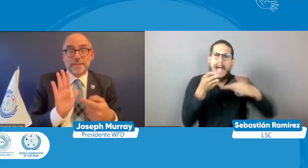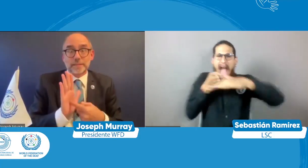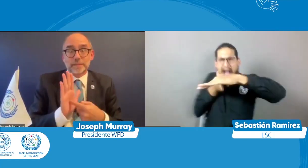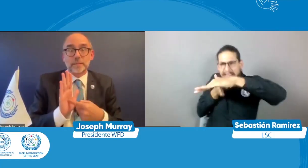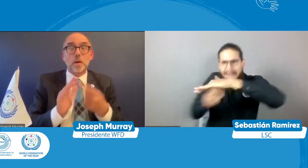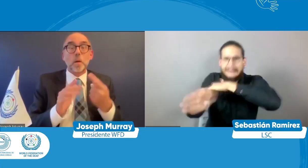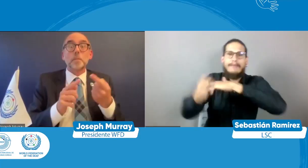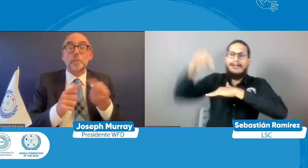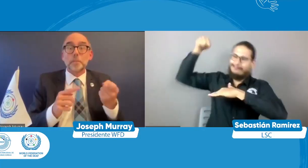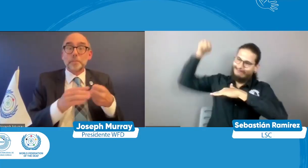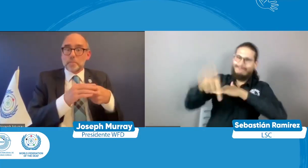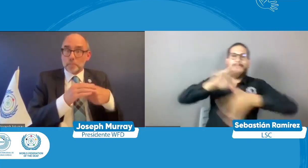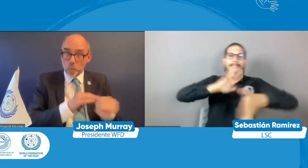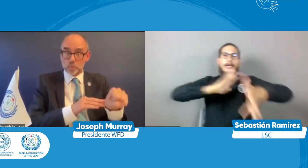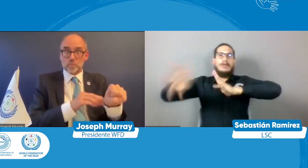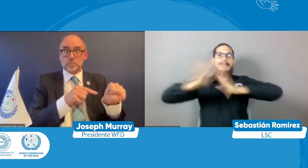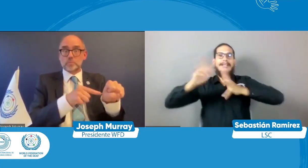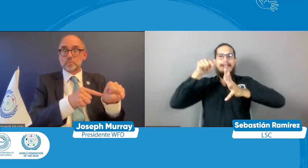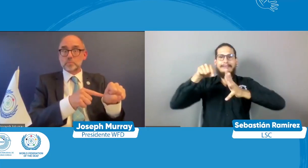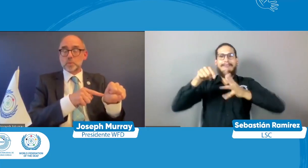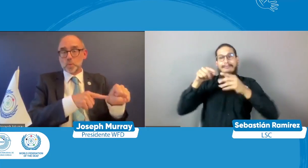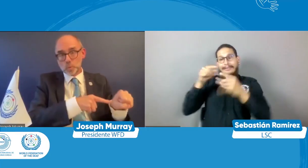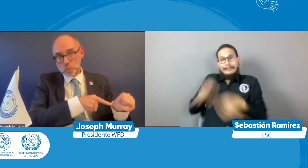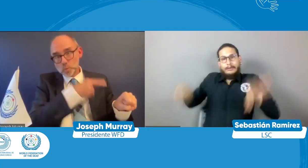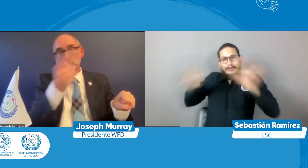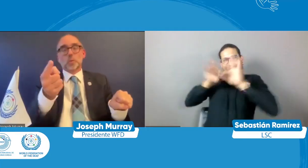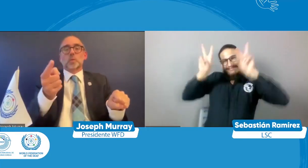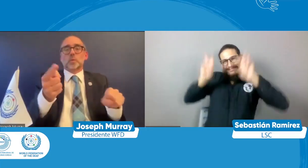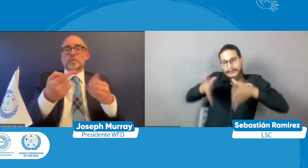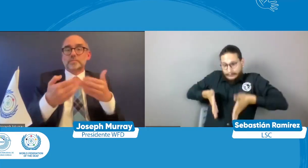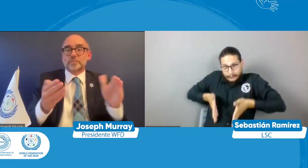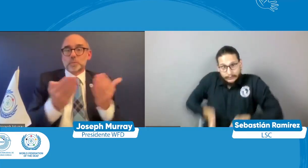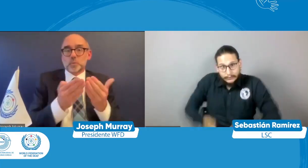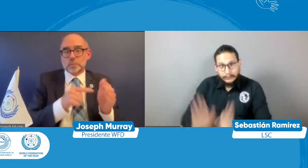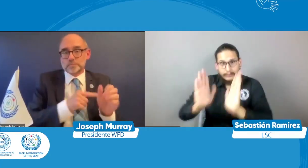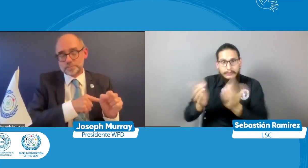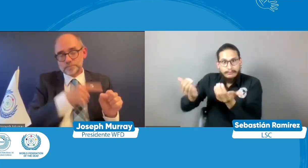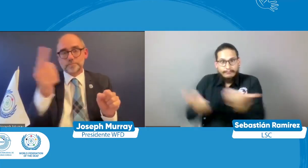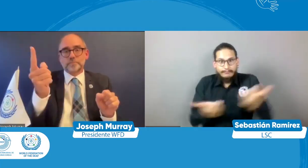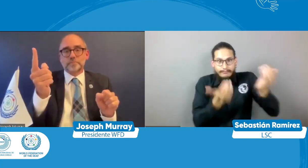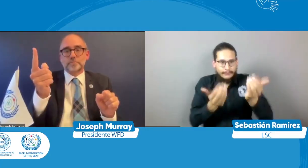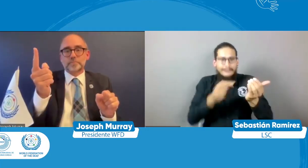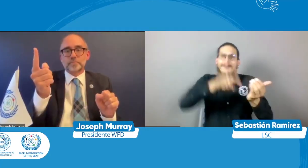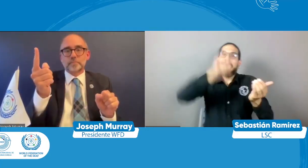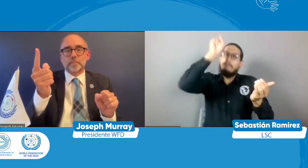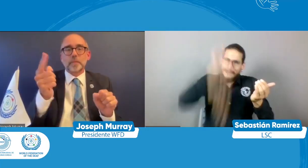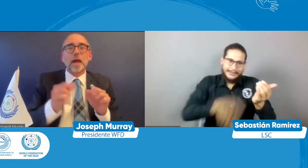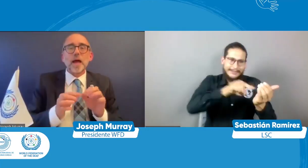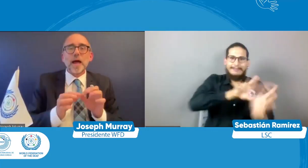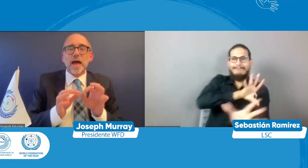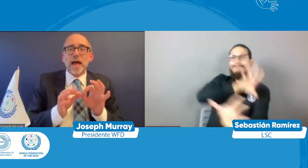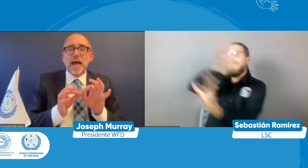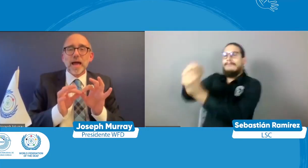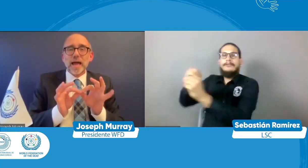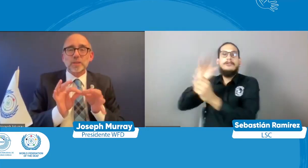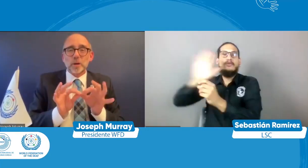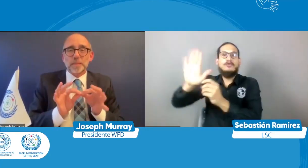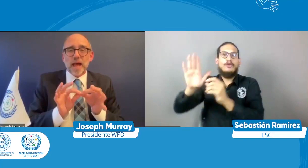la accesibilidad cuál es la atención que se le da a una persona sorda a un niño sordo y que cuando un niño sordo nace debe